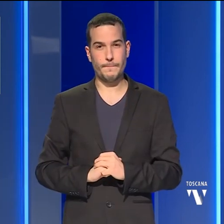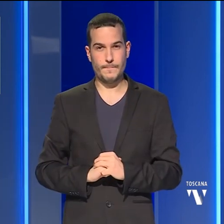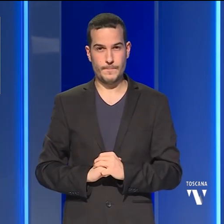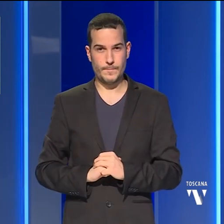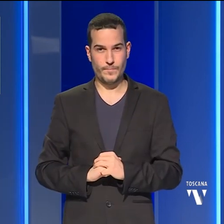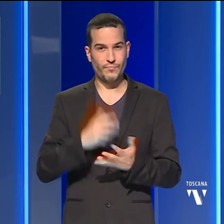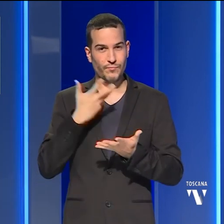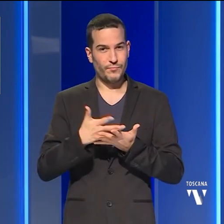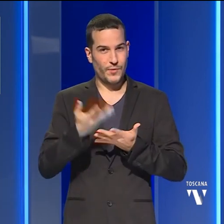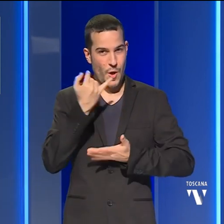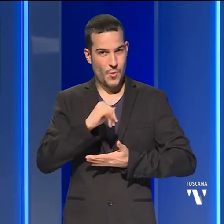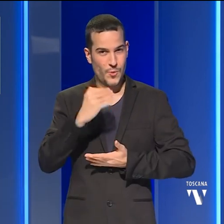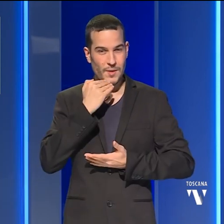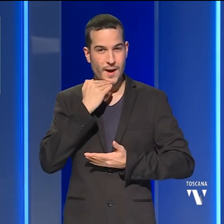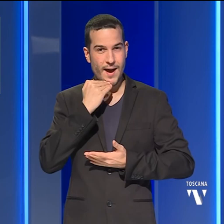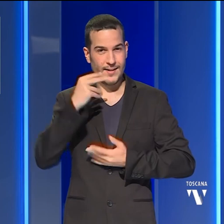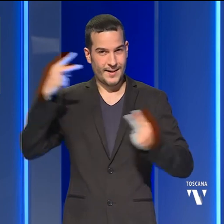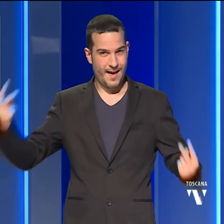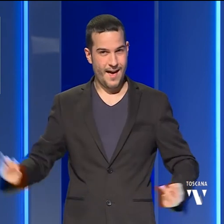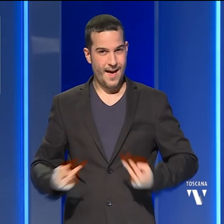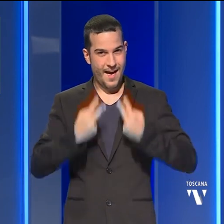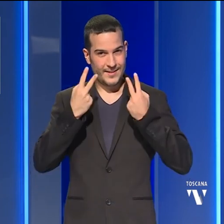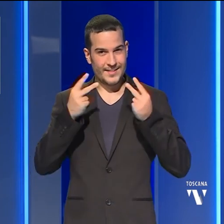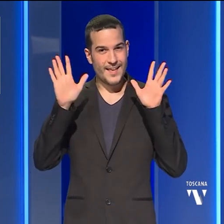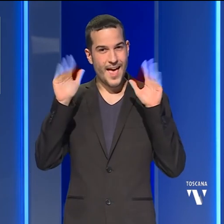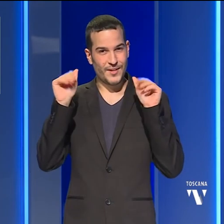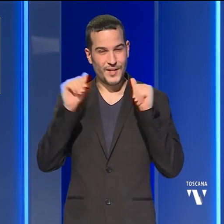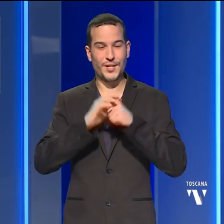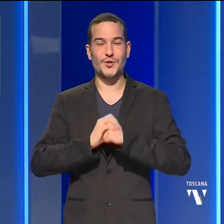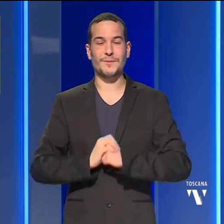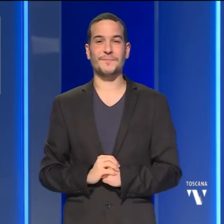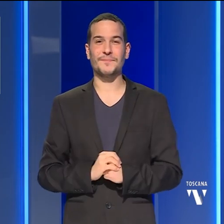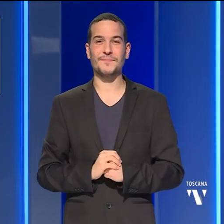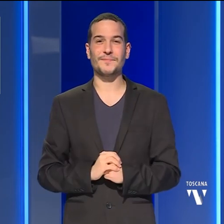Era l'ultima notizia per questa sera grazie per averci seguiti arrivederci.